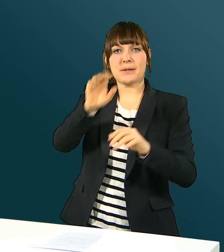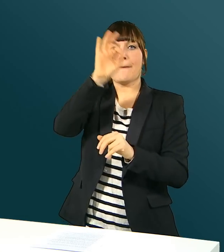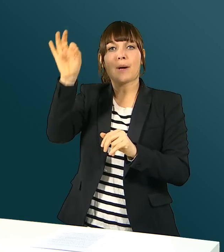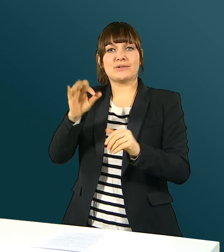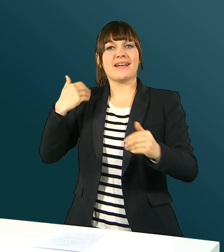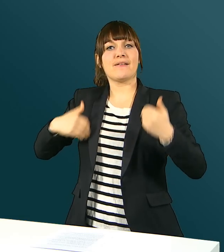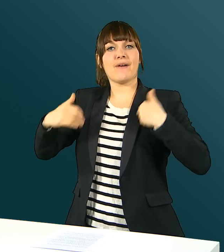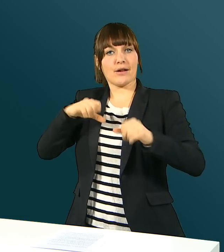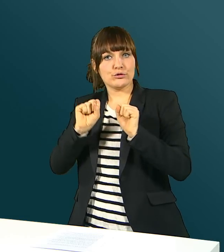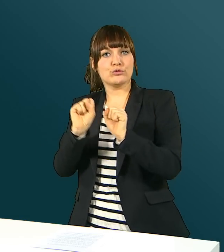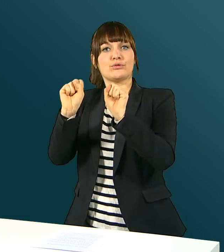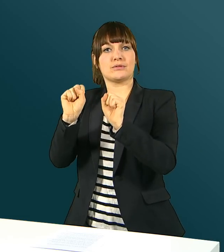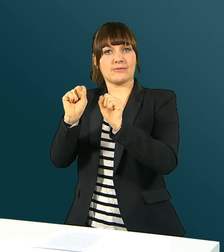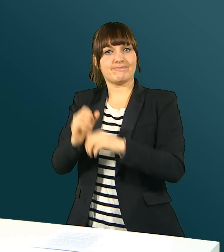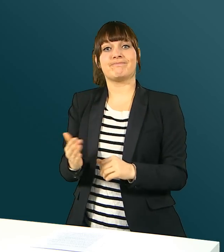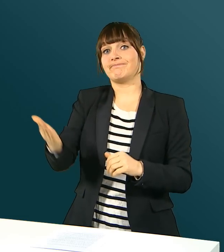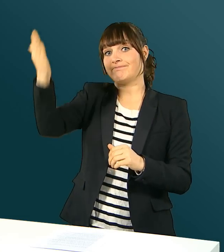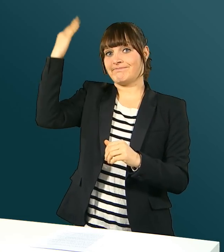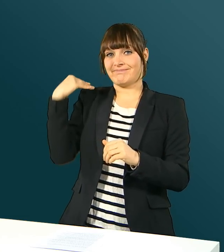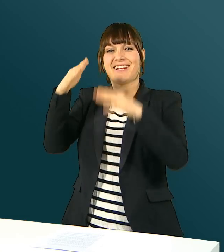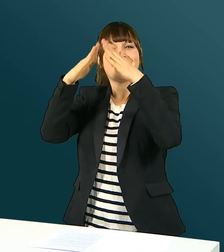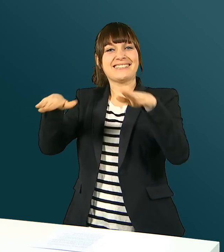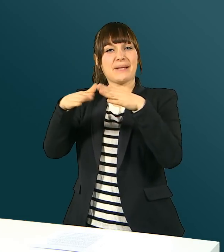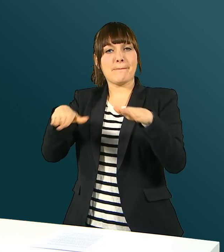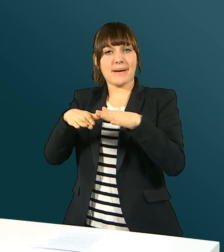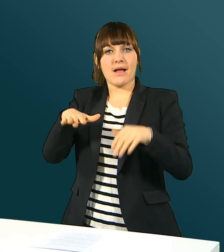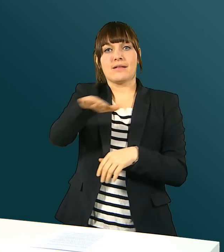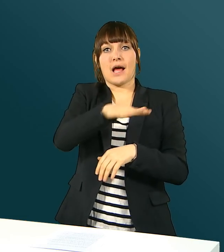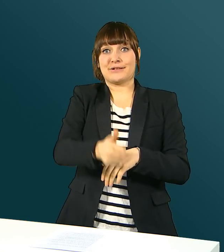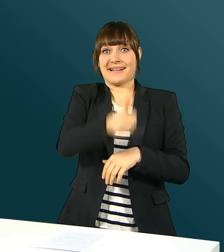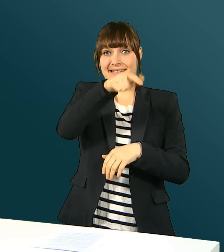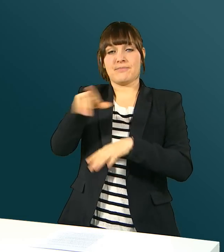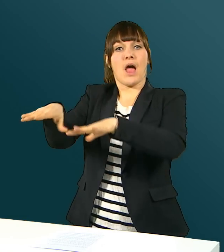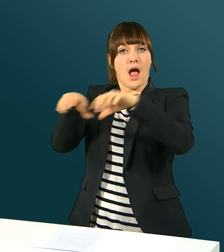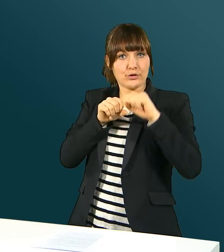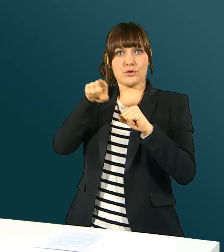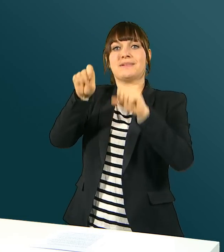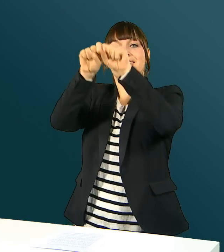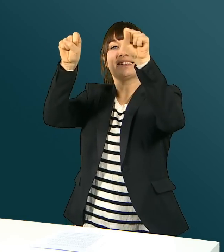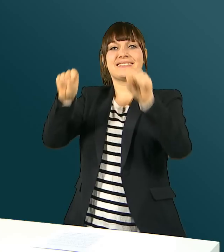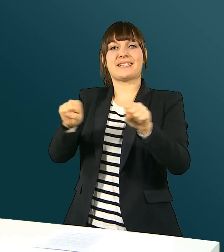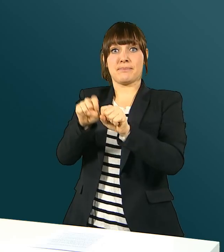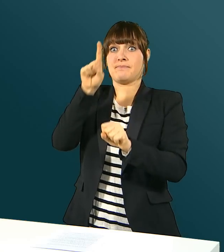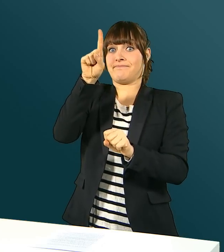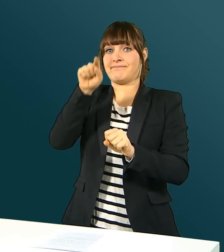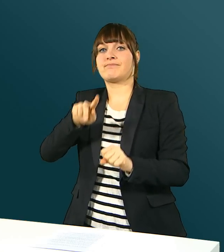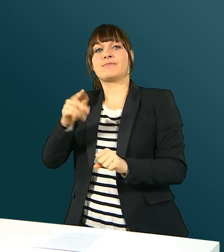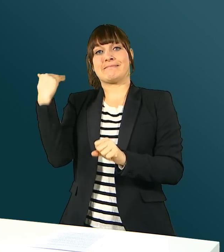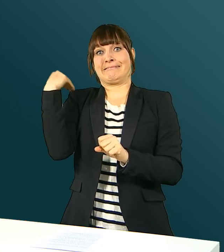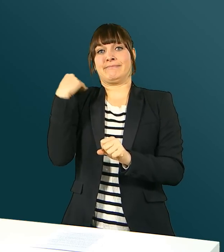sollen geschützt werden. Im Dezember hatte der Nationalrat dem neuen Rentensystem zugestimmt, aber der